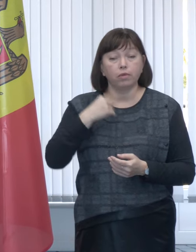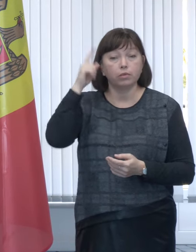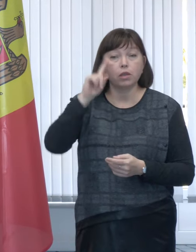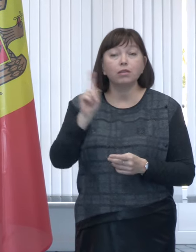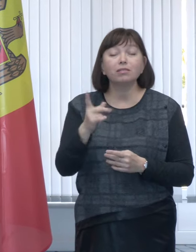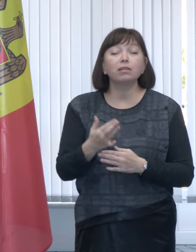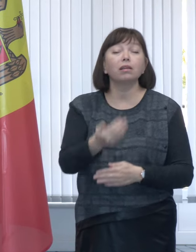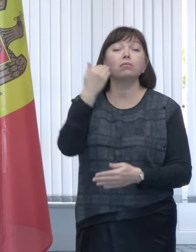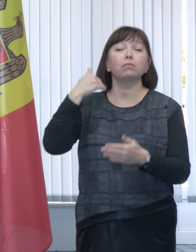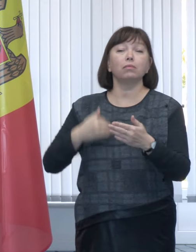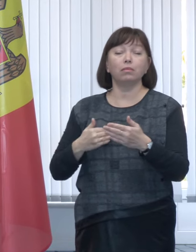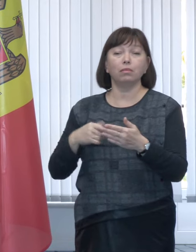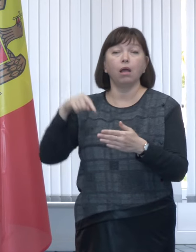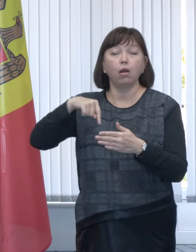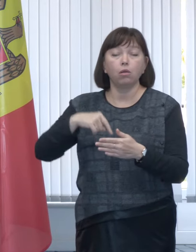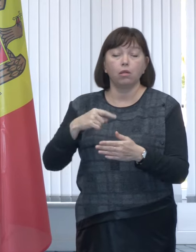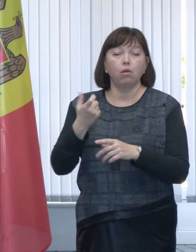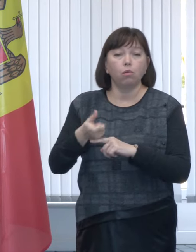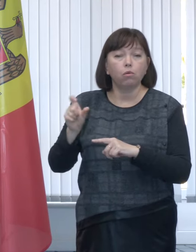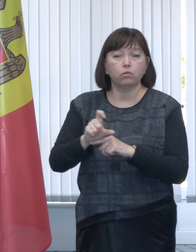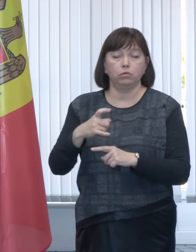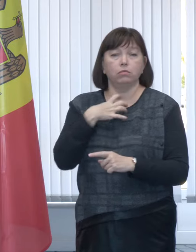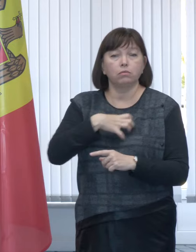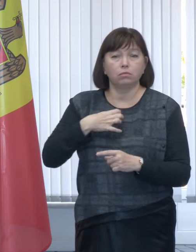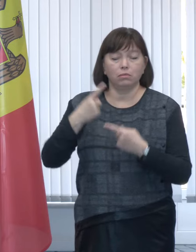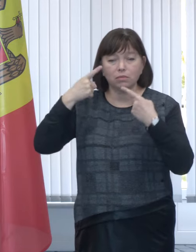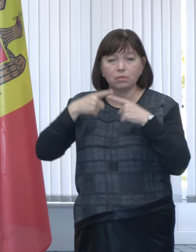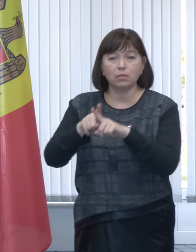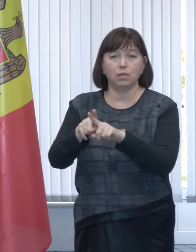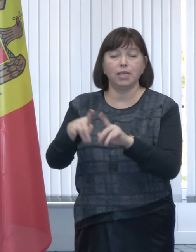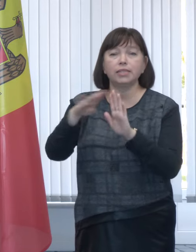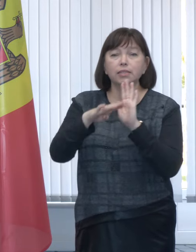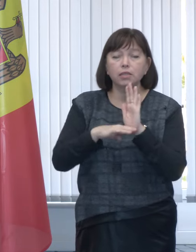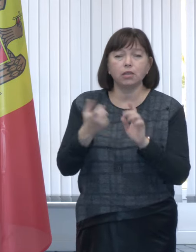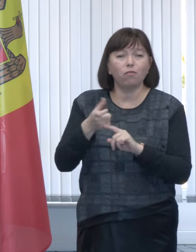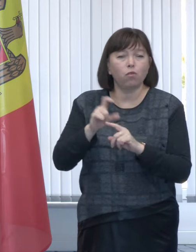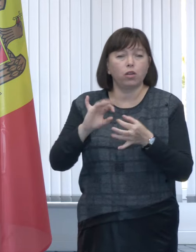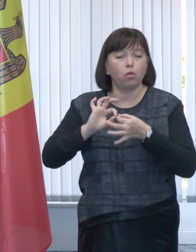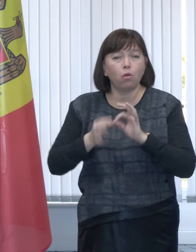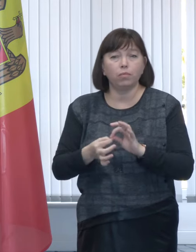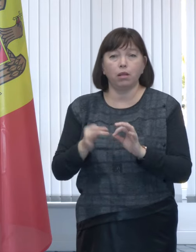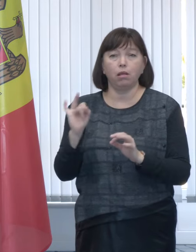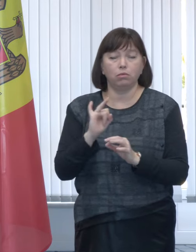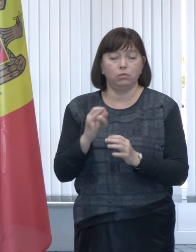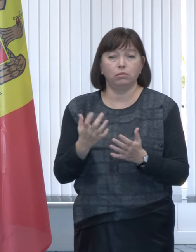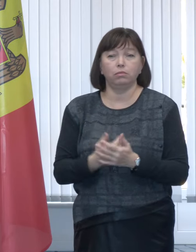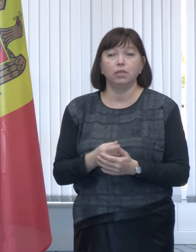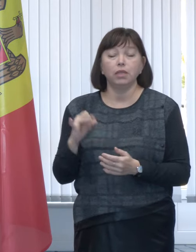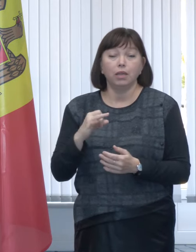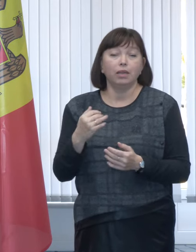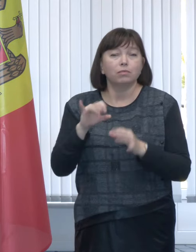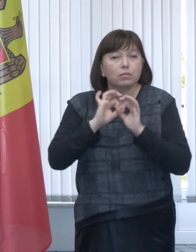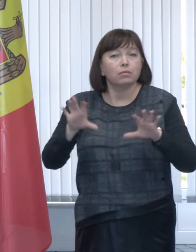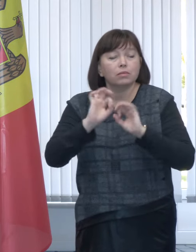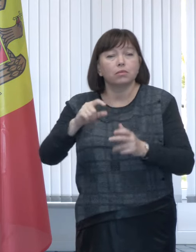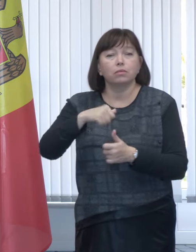acestui site stă un sistem informațional foarte sofisticat și complex și o să încerc să